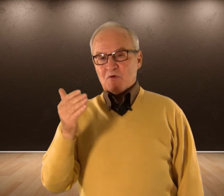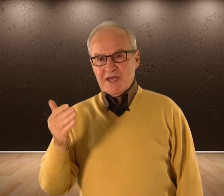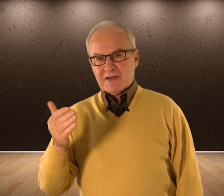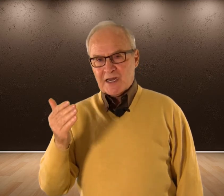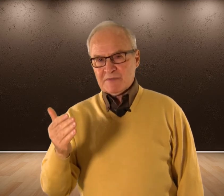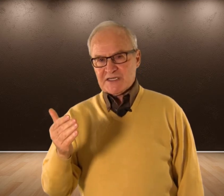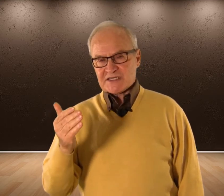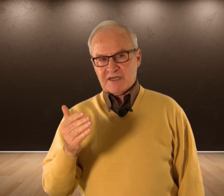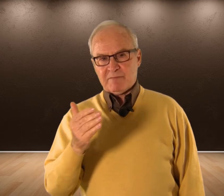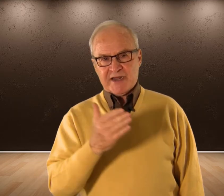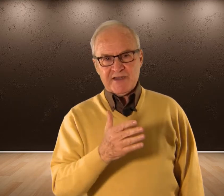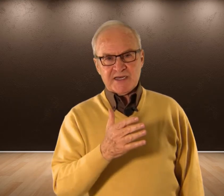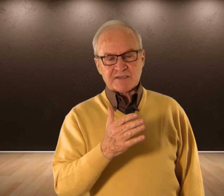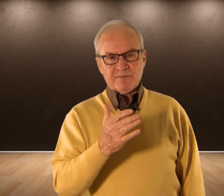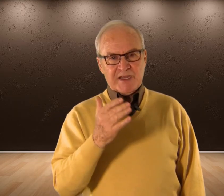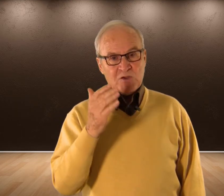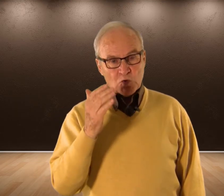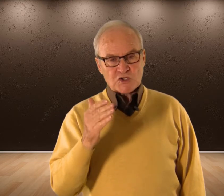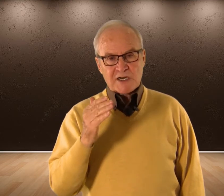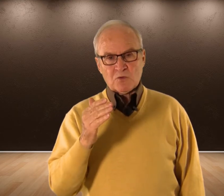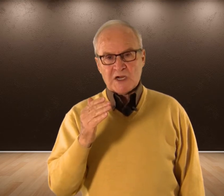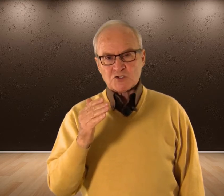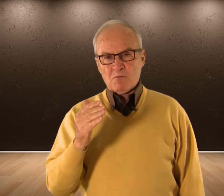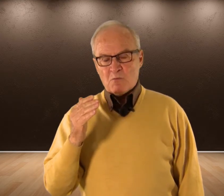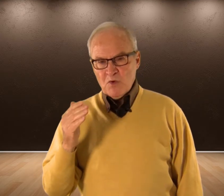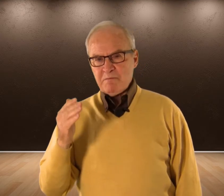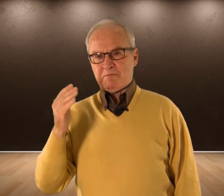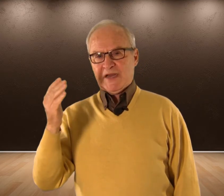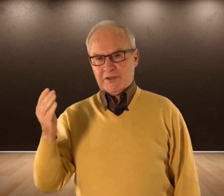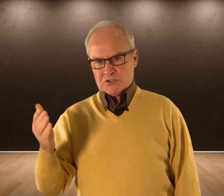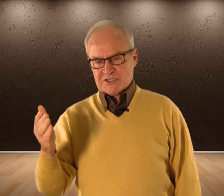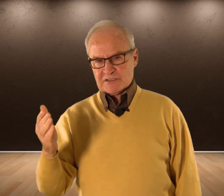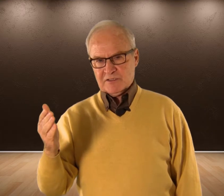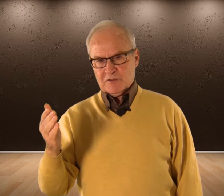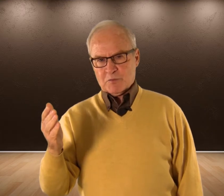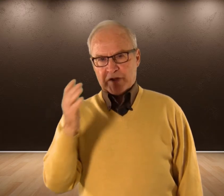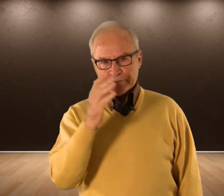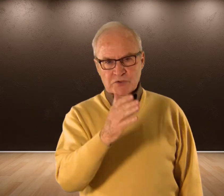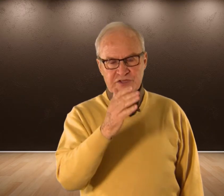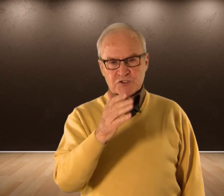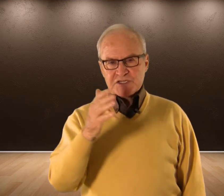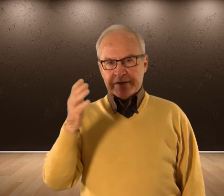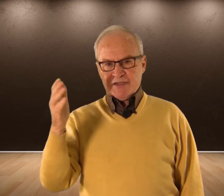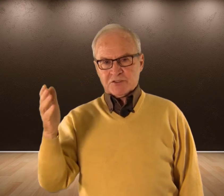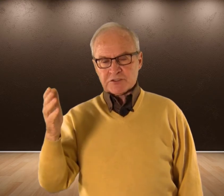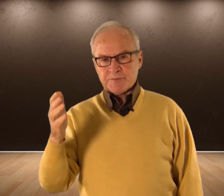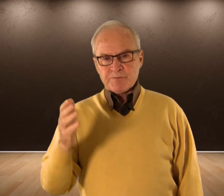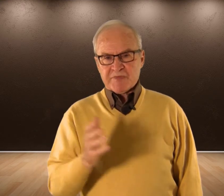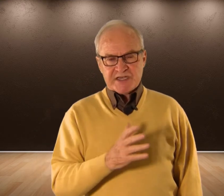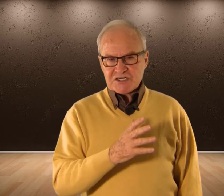podían Realmente ser Para ellas Incluso en algún Caso Muy Peligrosas Porque Algunos de estos Elementos Que